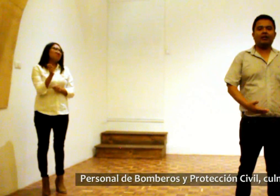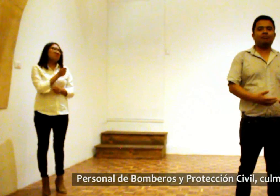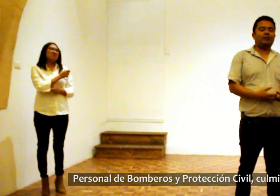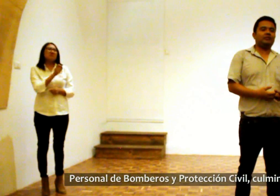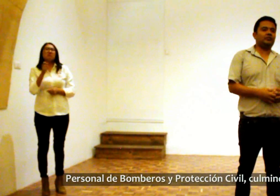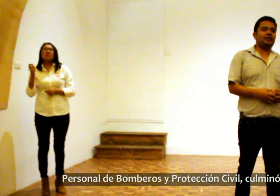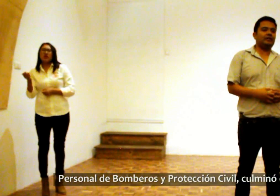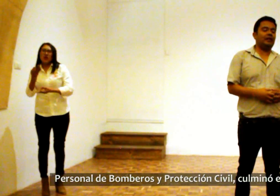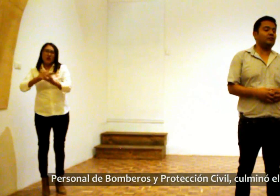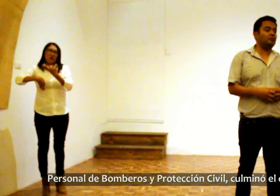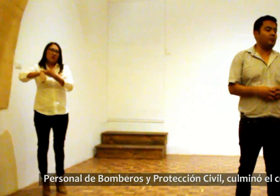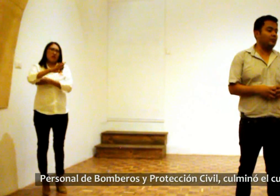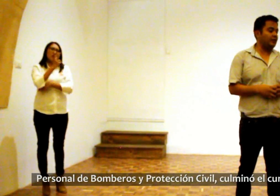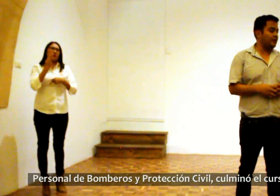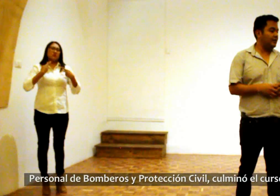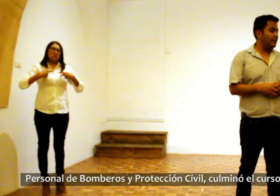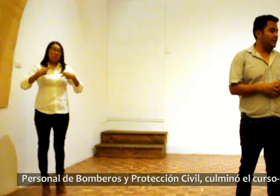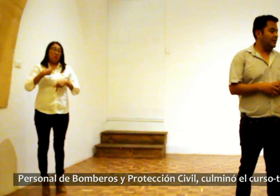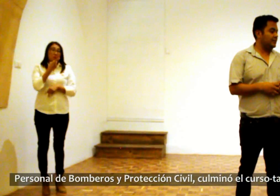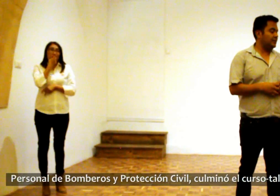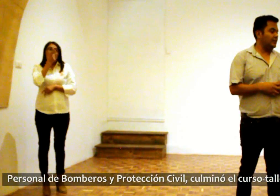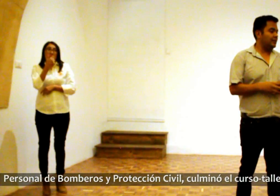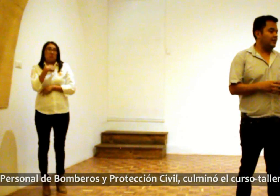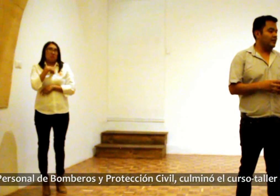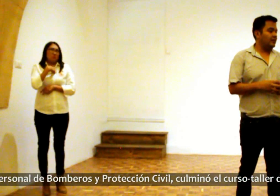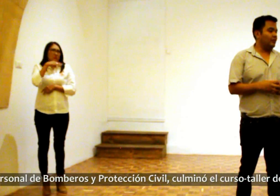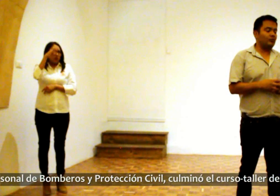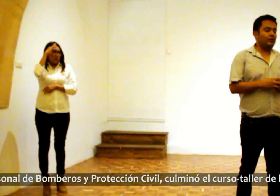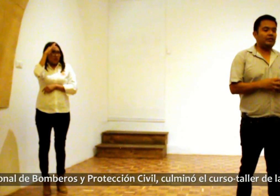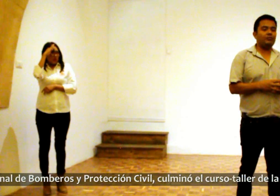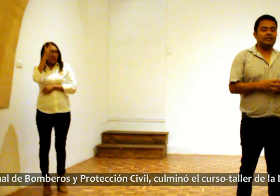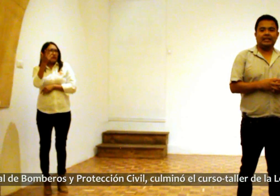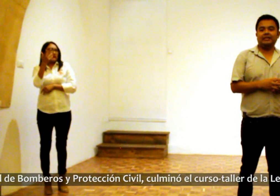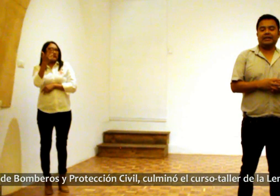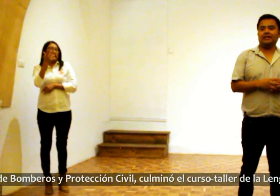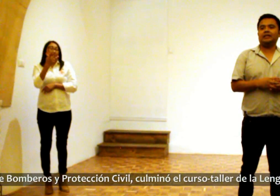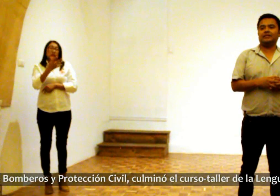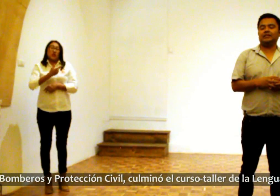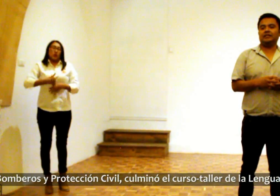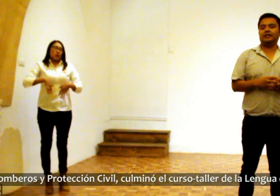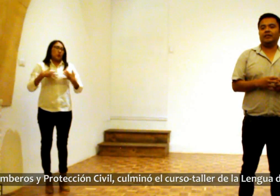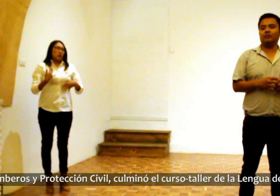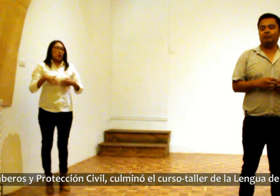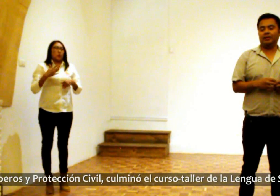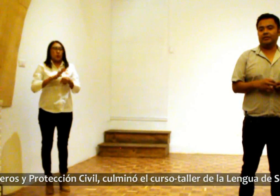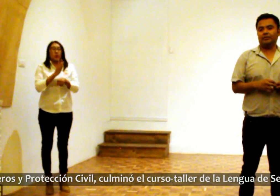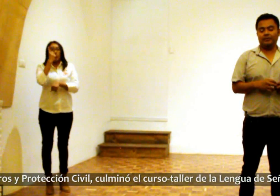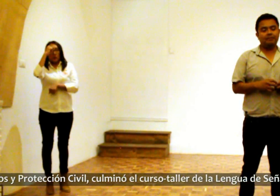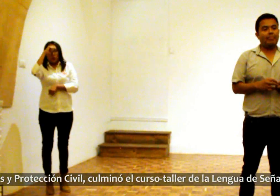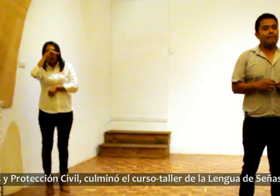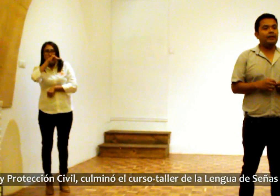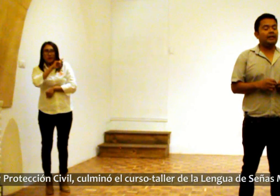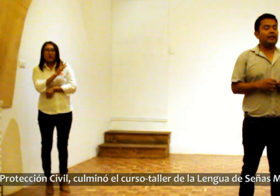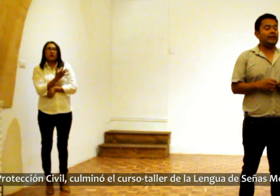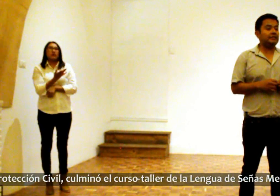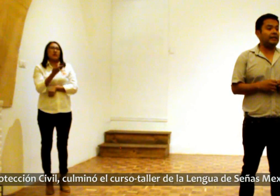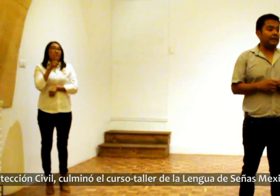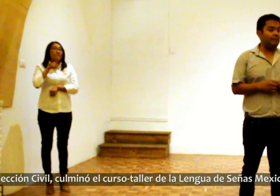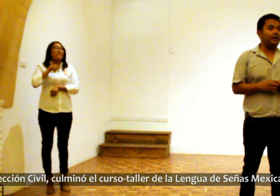la población en general nos ponen con un reto bastante grande que se tiene que cumplir y que es el tema